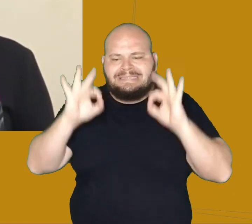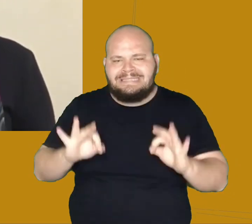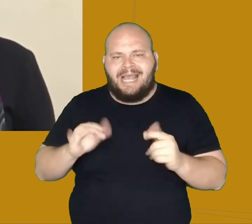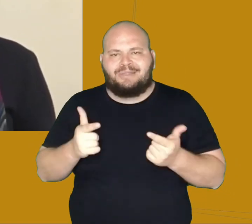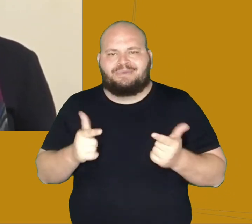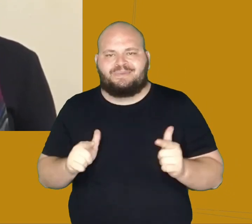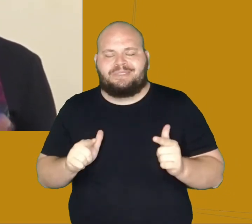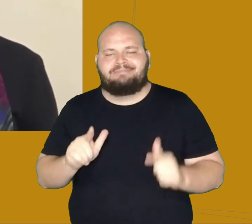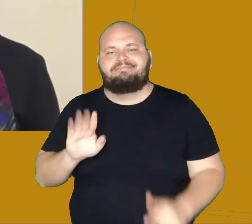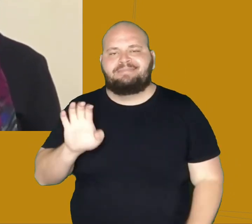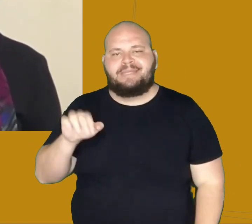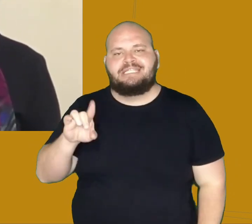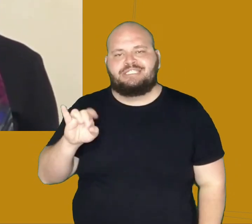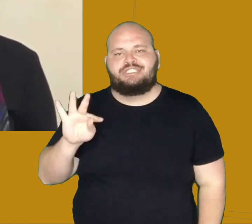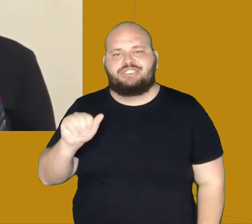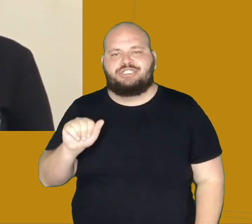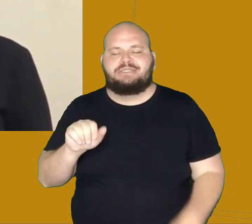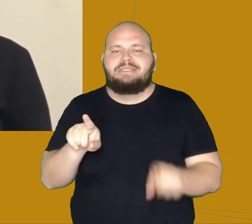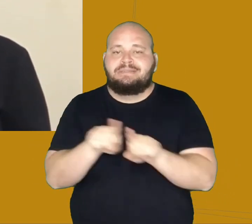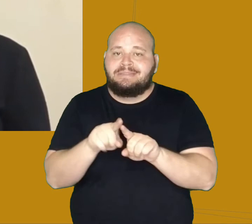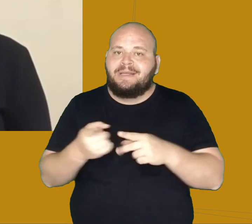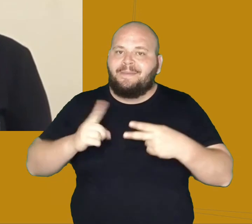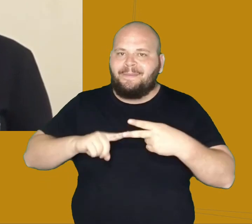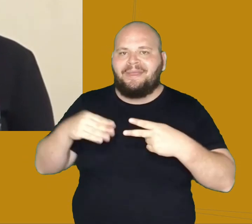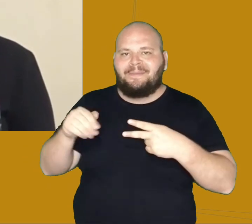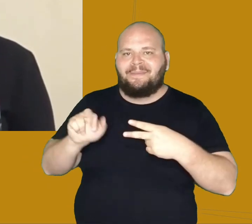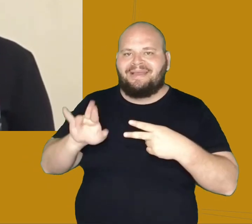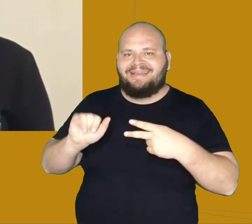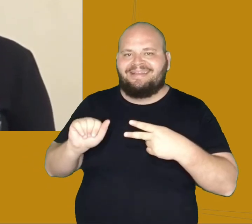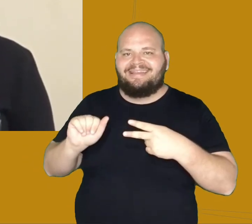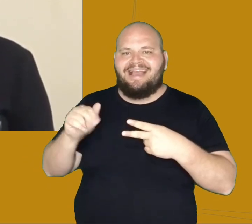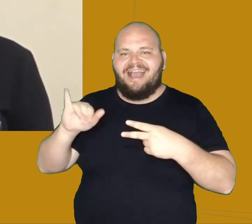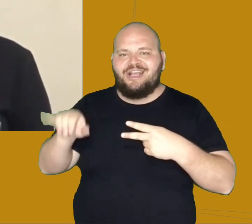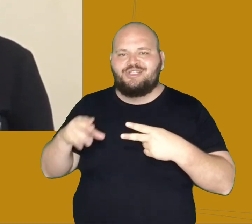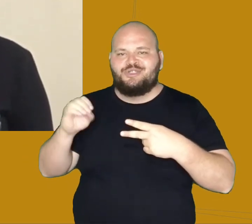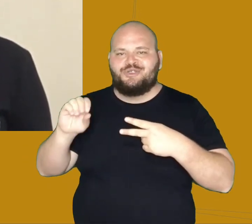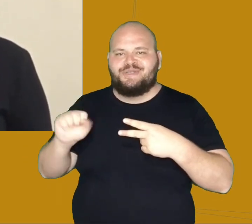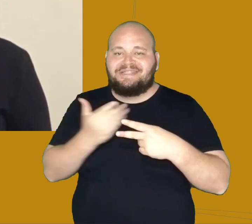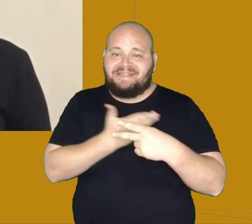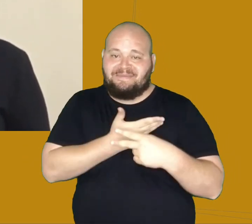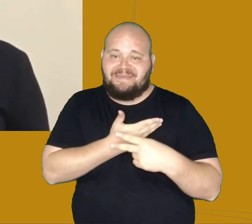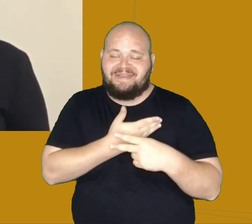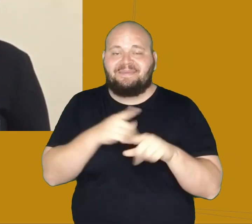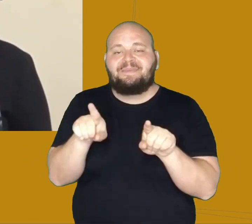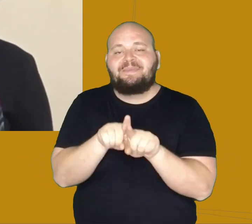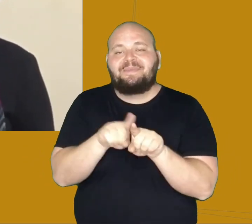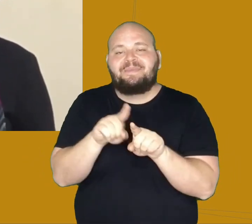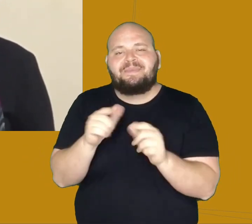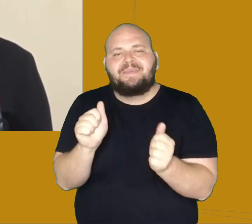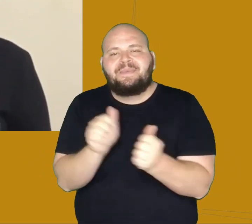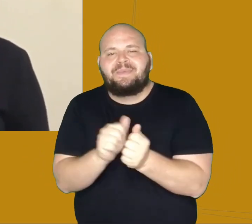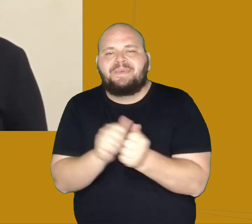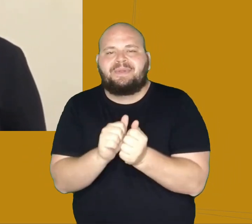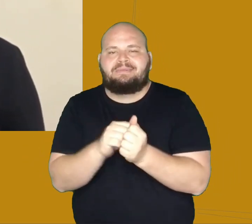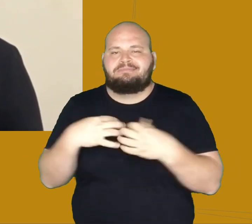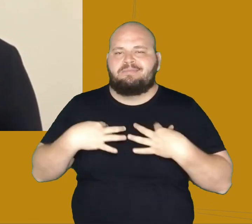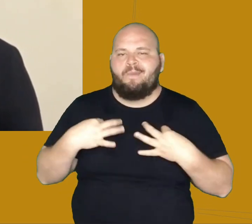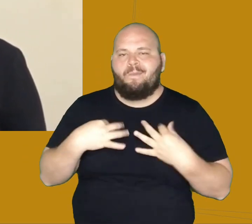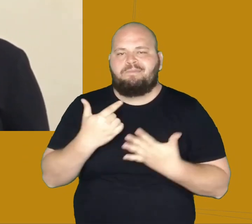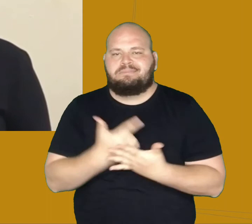relação entre Dona Benedita e Dona Maria dos Anjos e também no apego ardoroso e passageiro por roupas, livros e objetos.